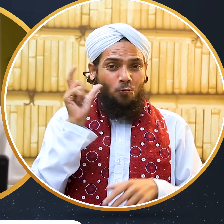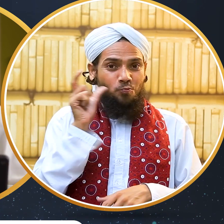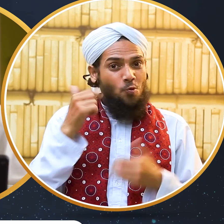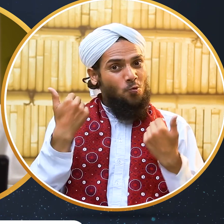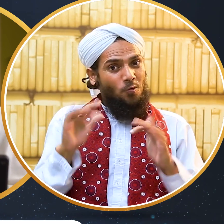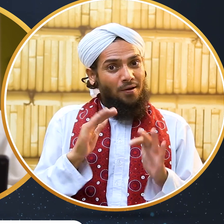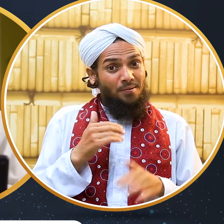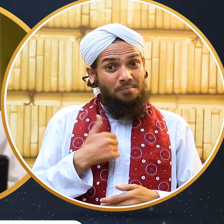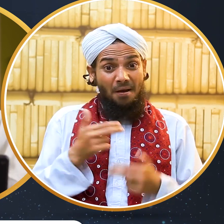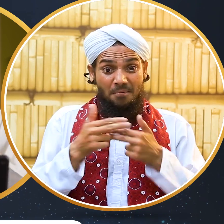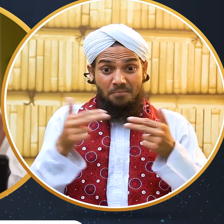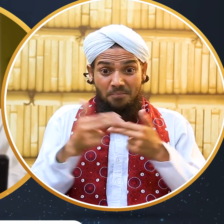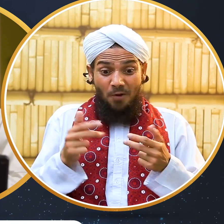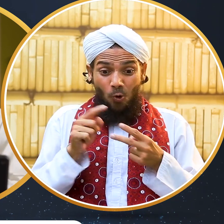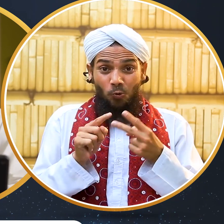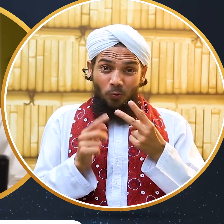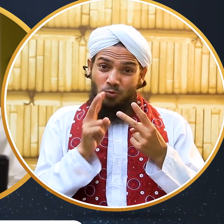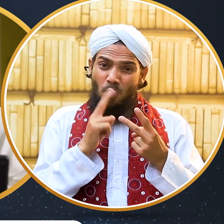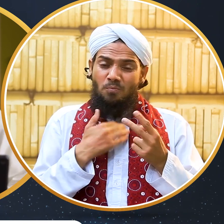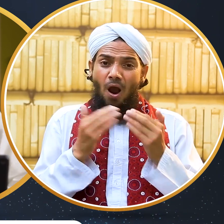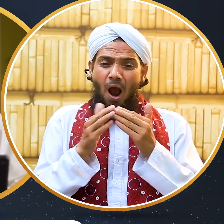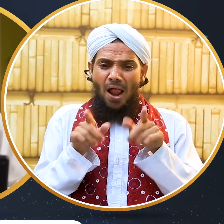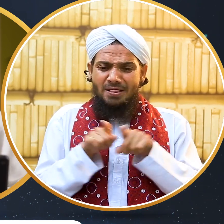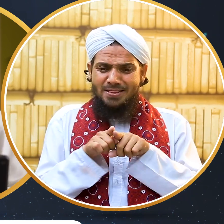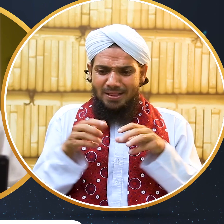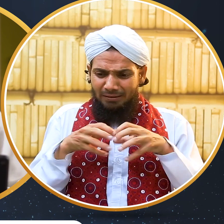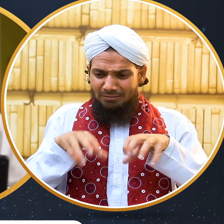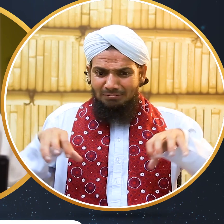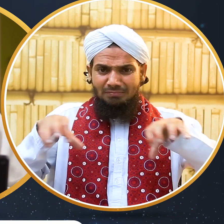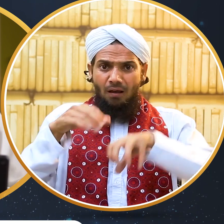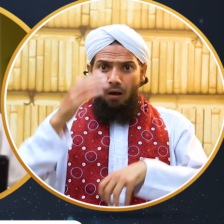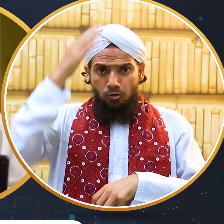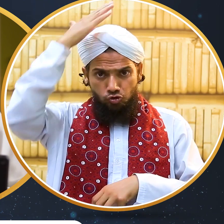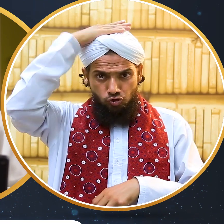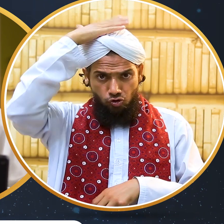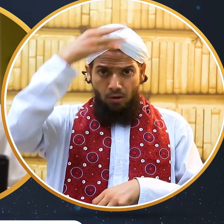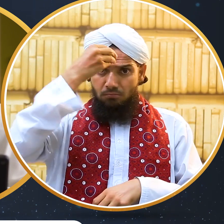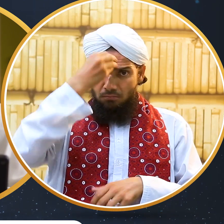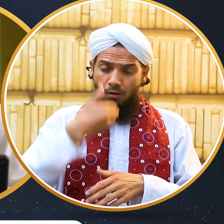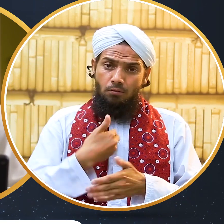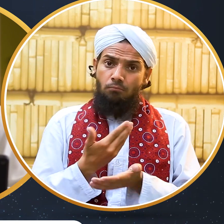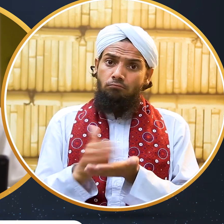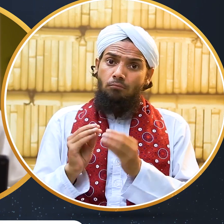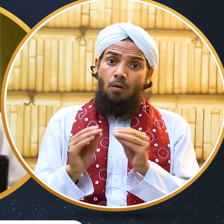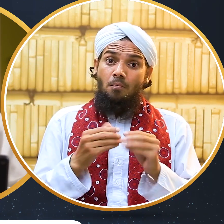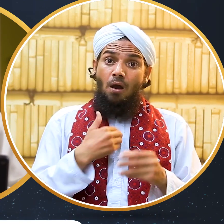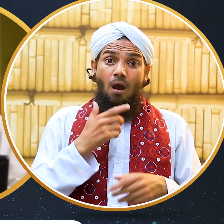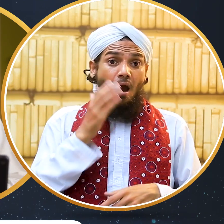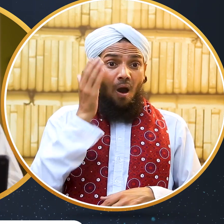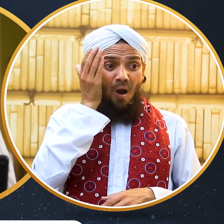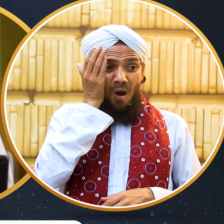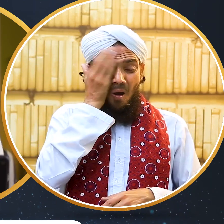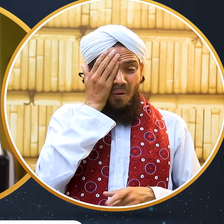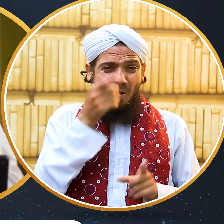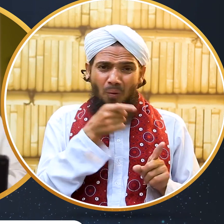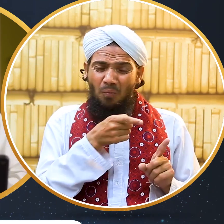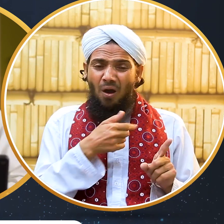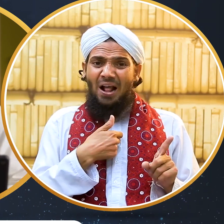ہو گیا ناظرین یہ دونوں واقعات ہمارے لیے کیا میسج لیے ہوئے ہیں کہ پڑوسی کی کتنے حقوق ہیں اور ہمارے بزرگانے دین وہ ہیں